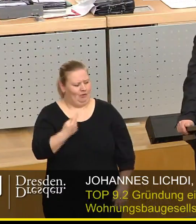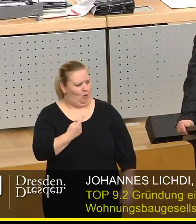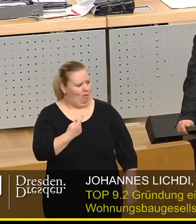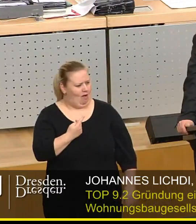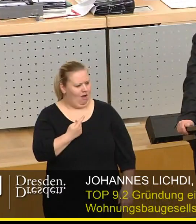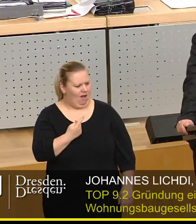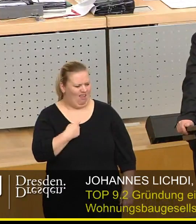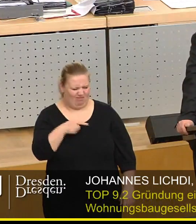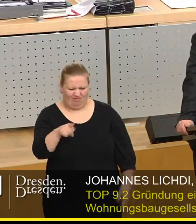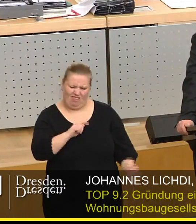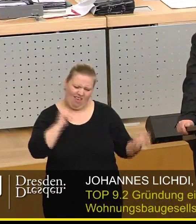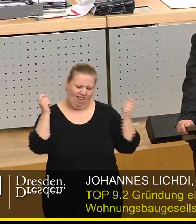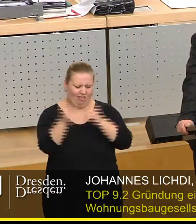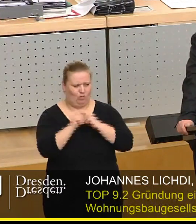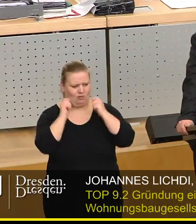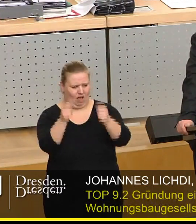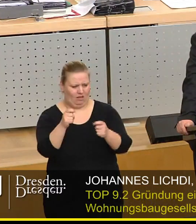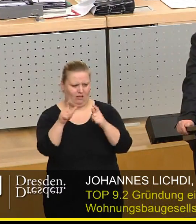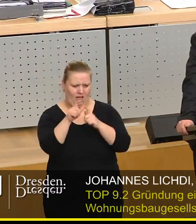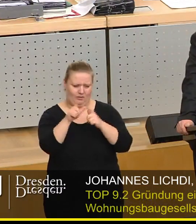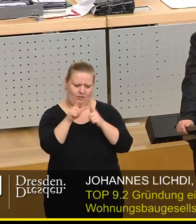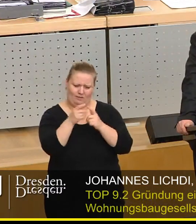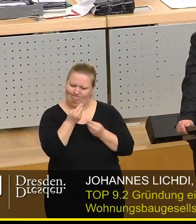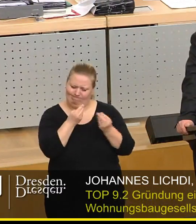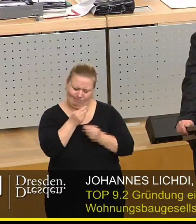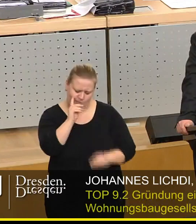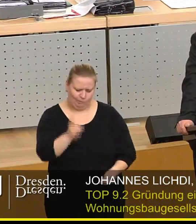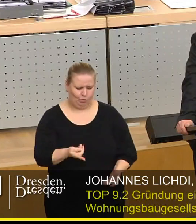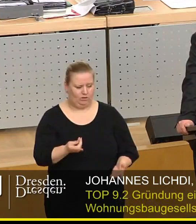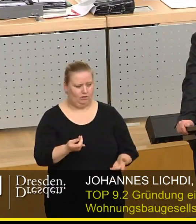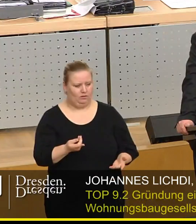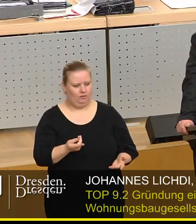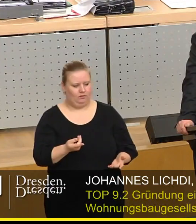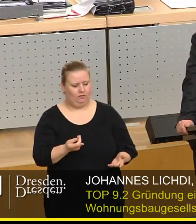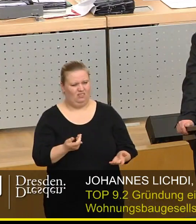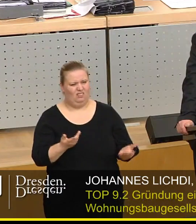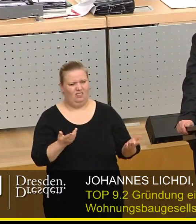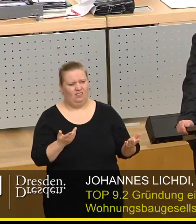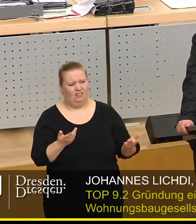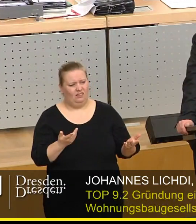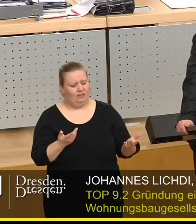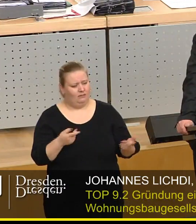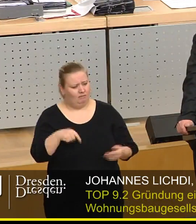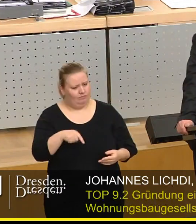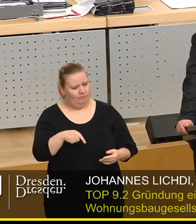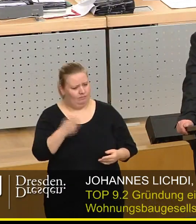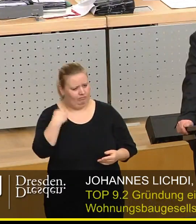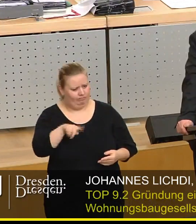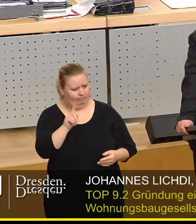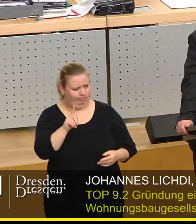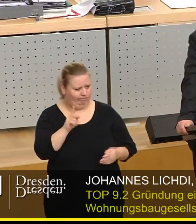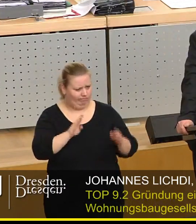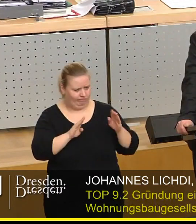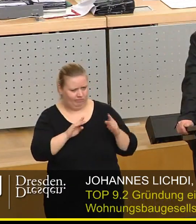unseligen Änderungsantrag der SPD zu sprechen kommen. Wie viele, die die Debatte aufmerksam